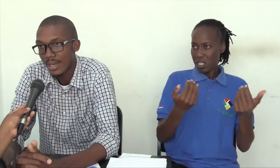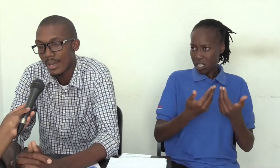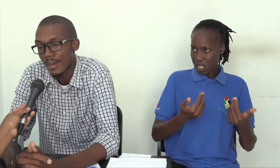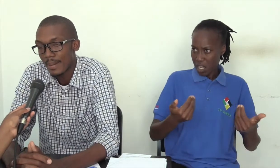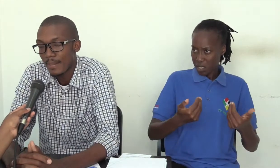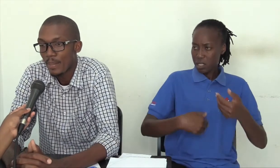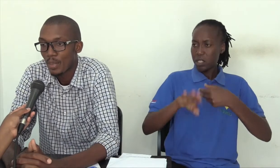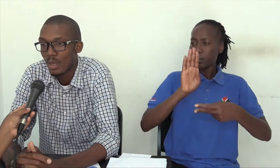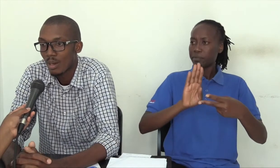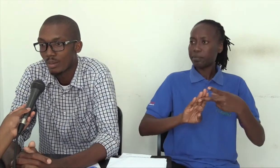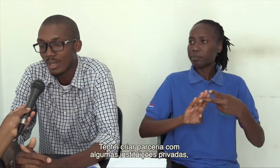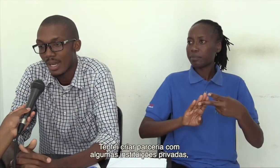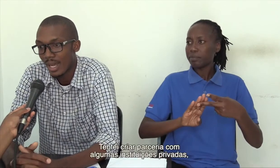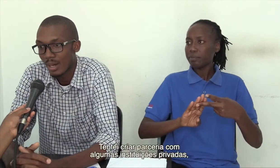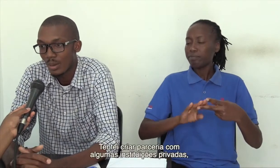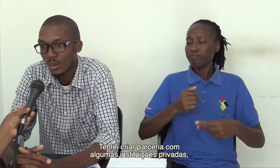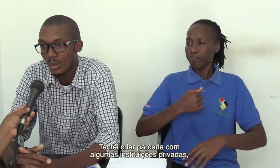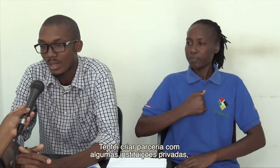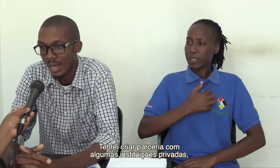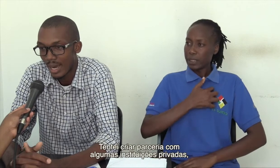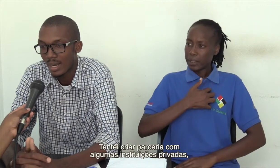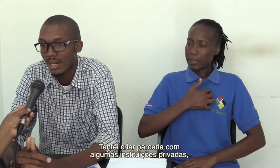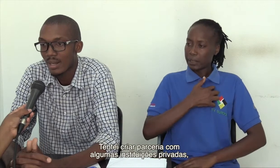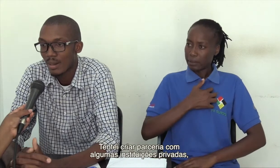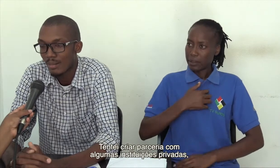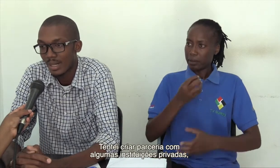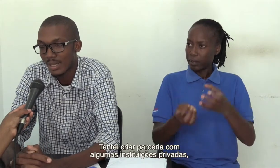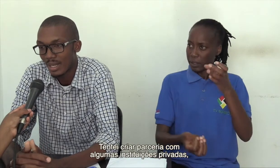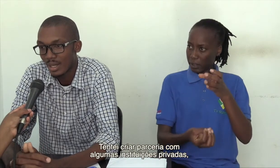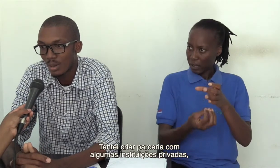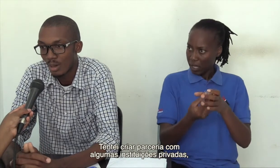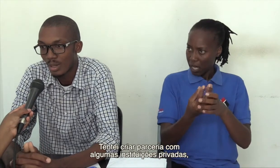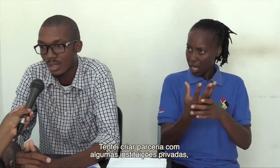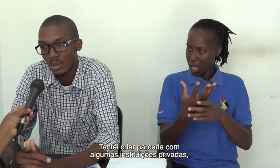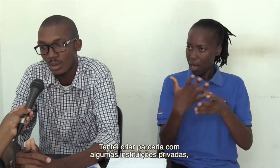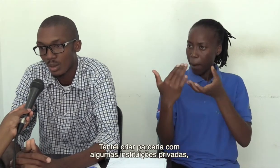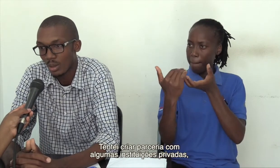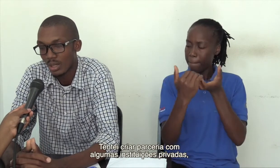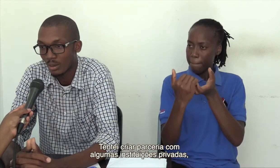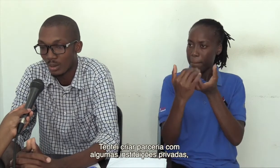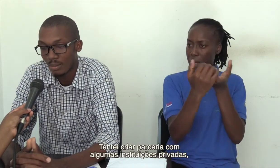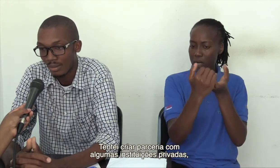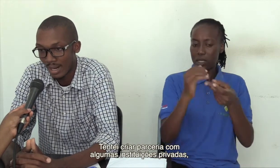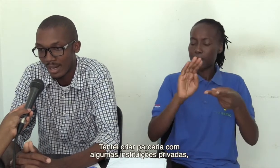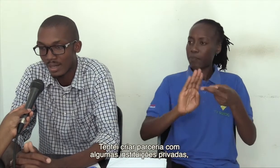fui tentando criar parcerias com algumas instituições na altura privadas,